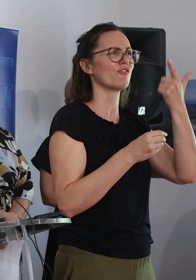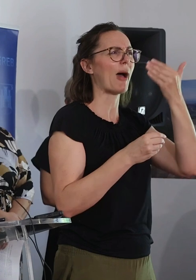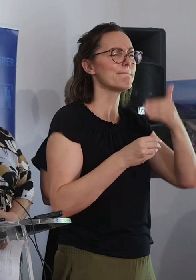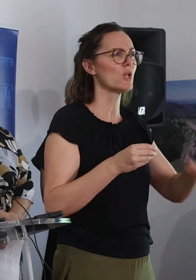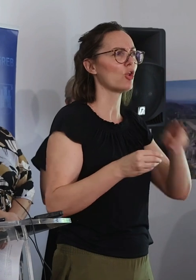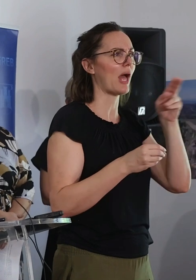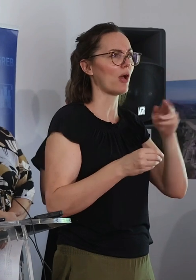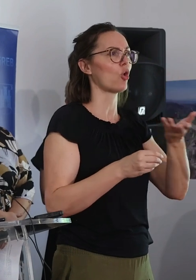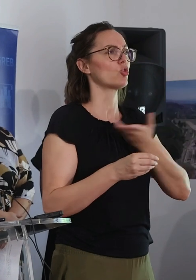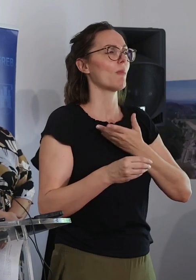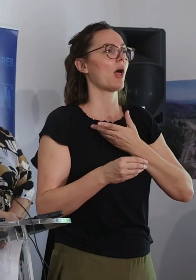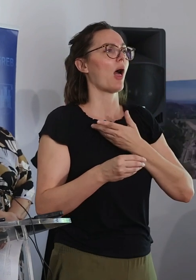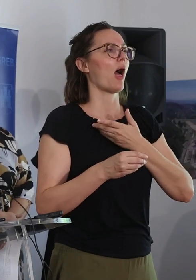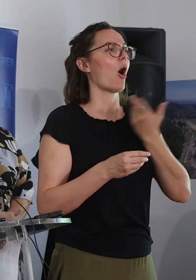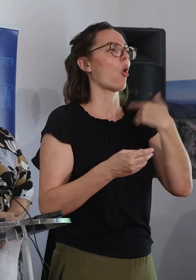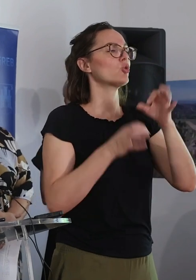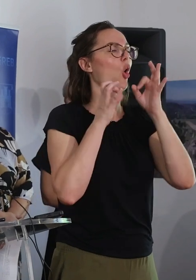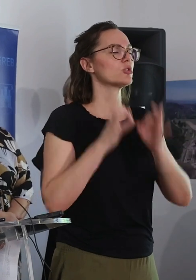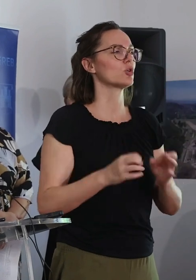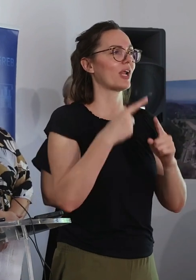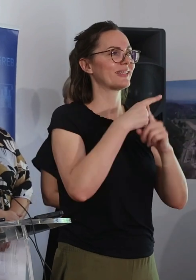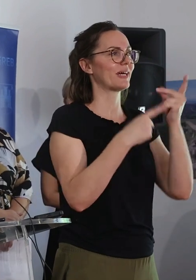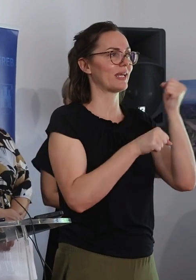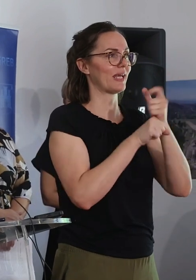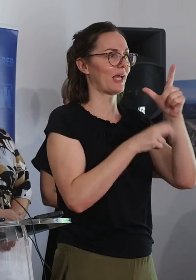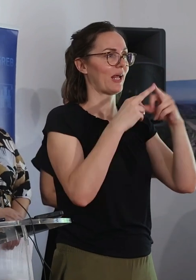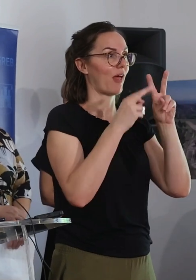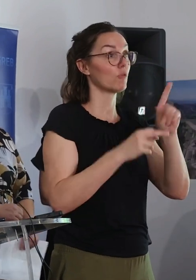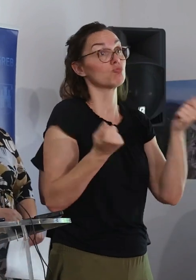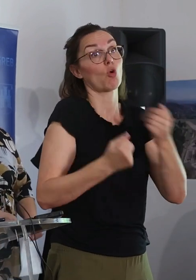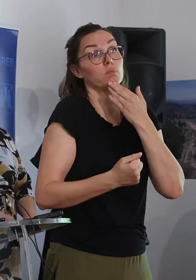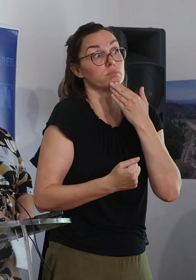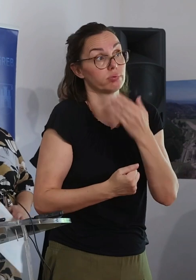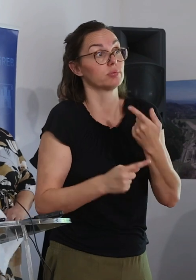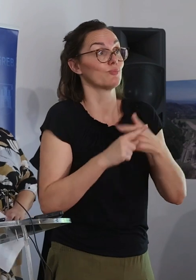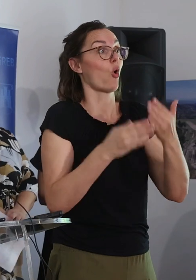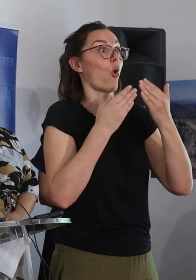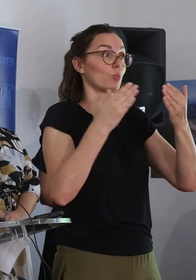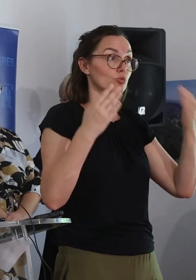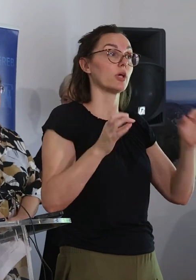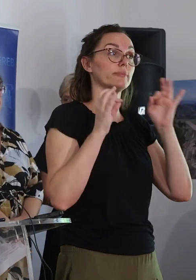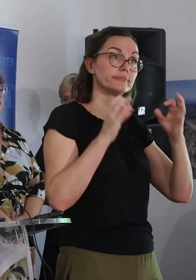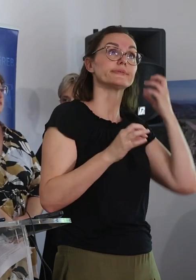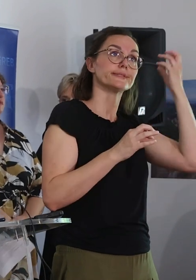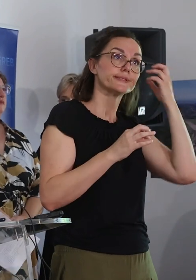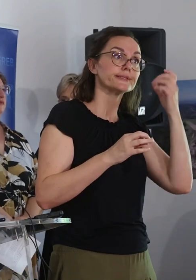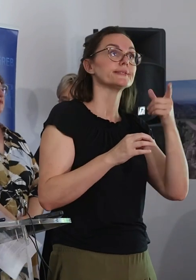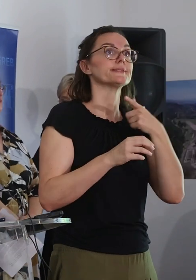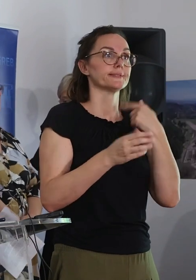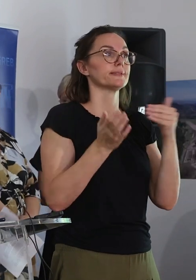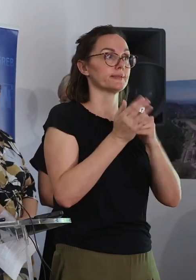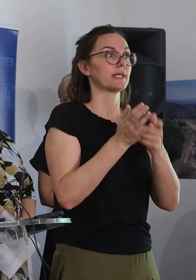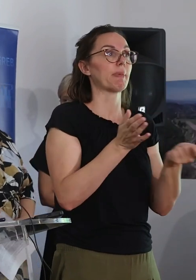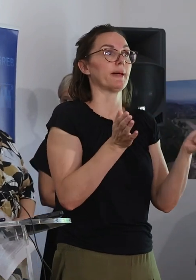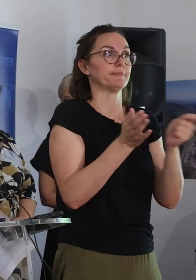došla od police osiguranja. Tako da je to isto tako pohvalno reč za muzej što je uzao takvu policu osiguranja